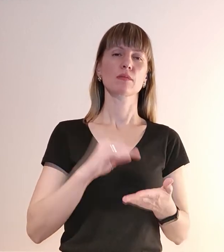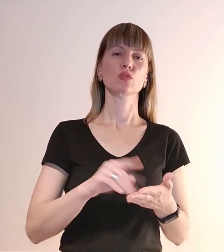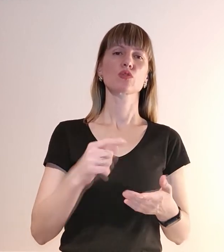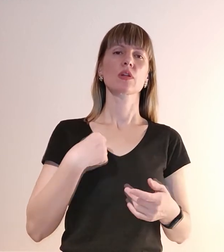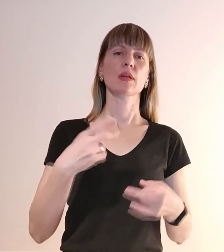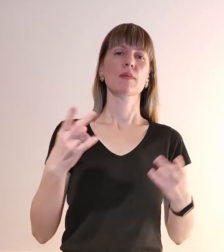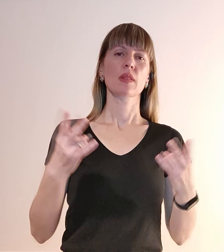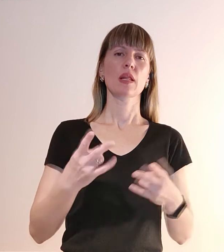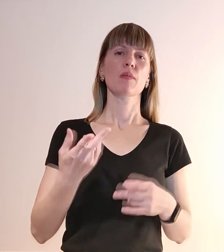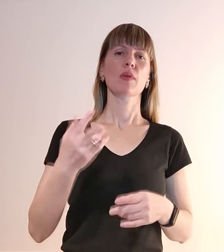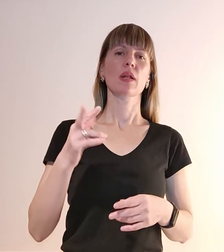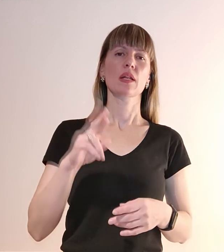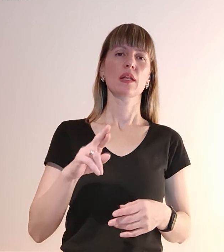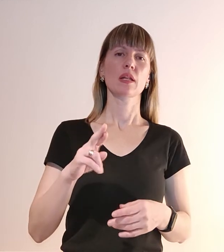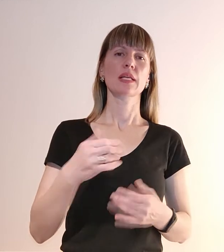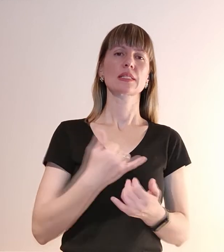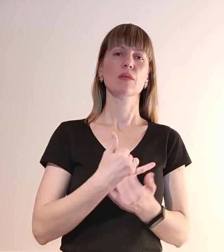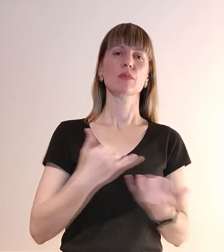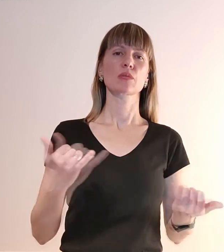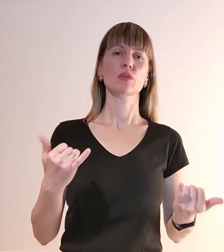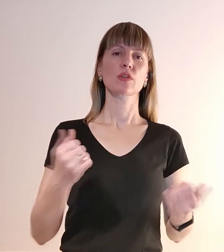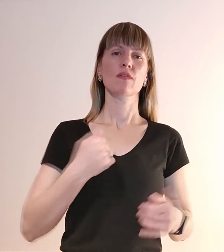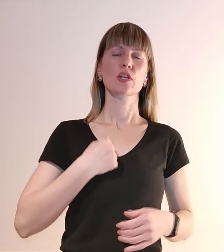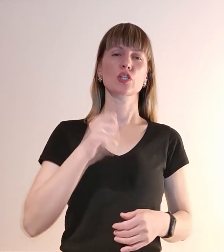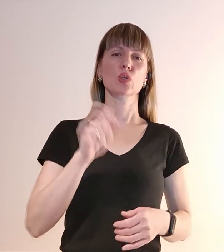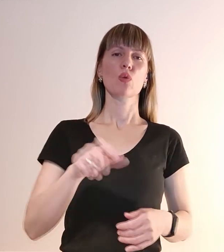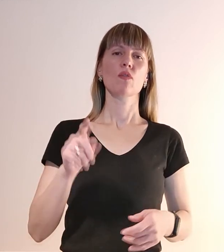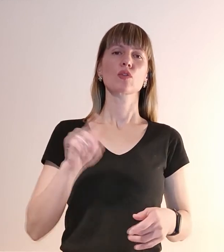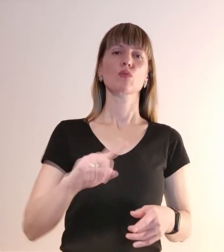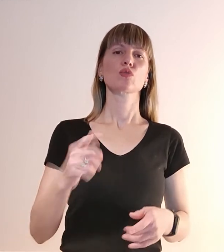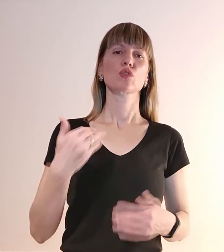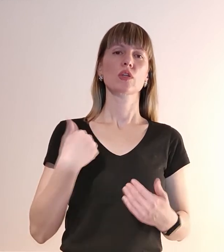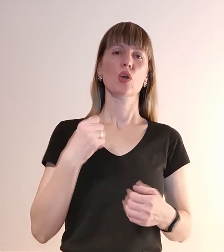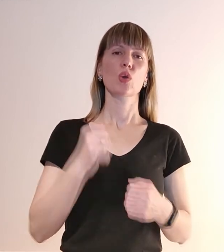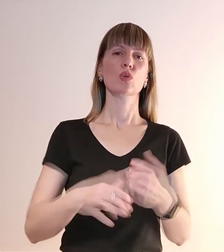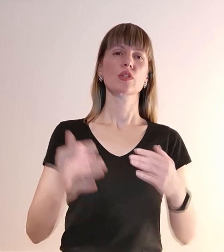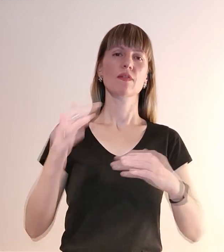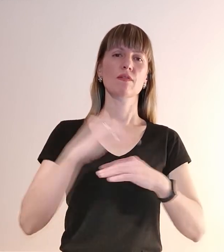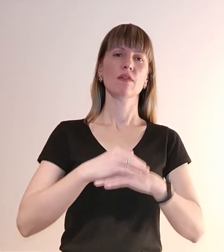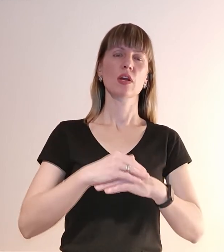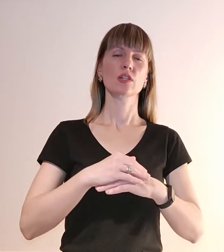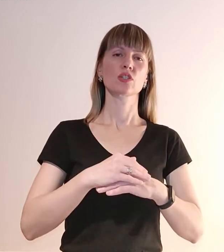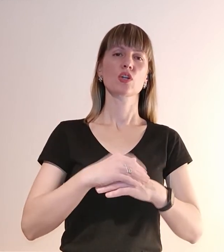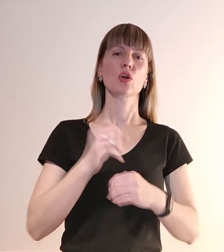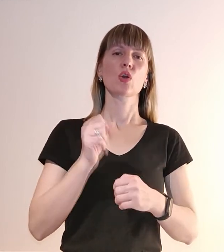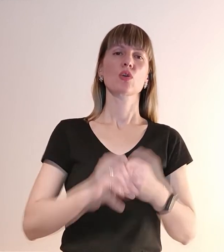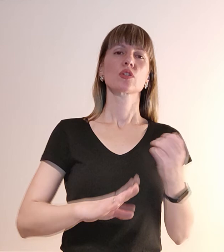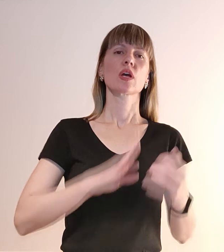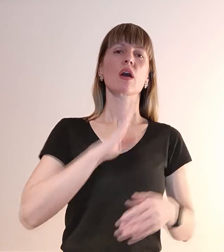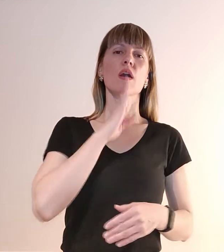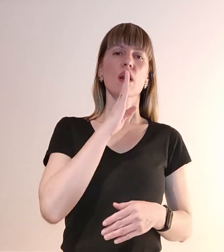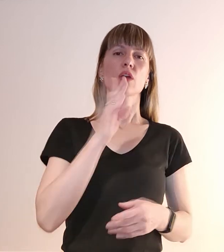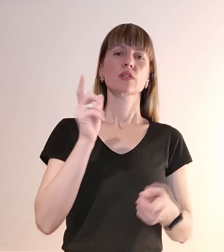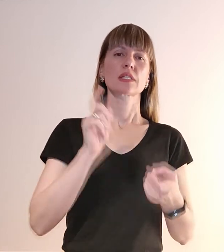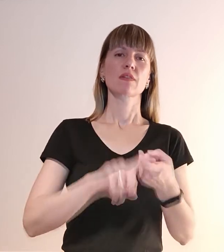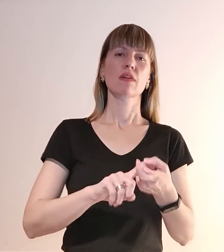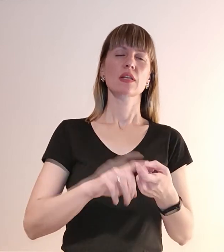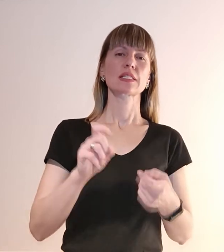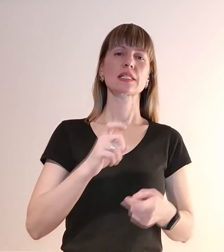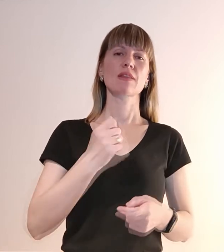треба для забезпечення військоводів. Тому що я кожен вечір, кожний ранок ми зв'язуємося з військоводним і з